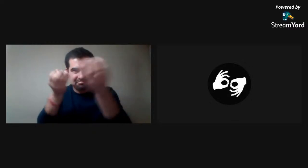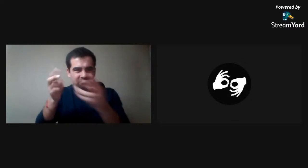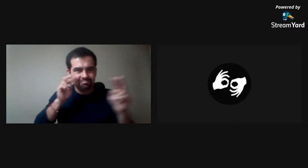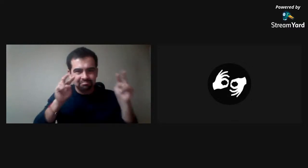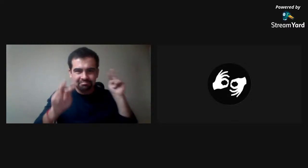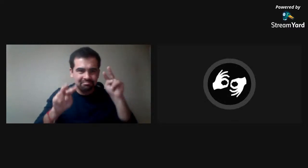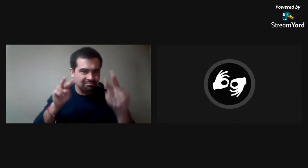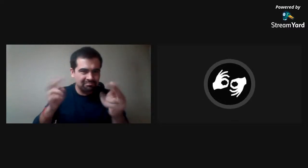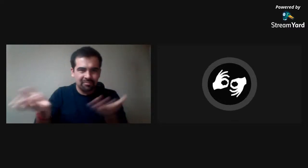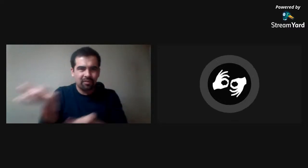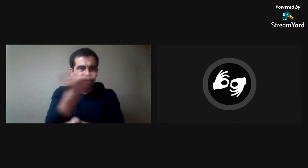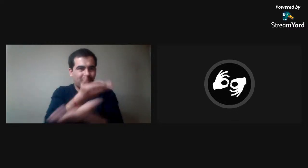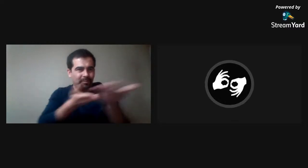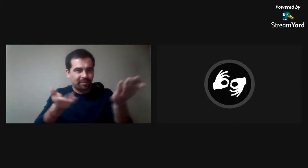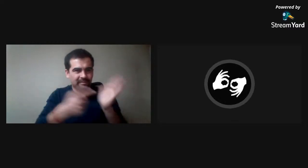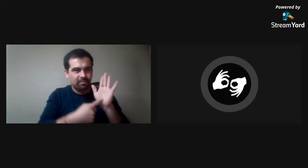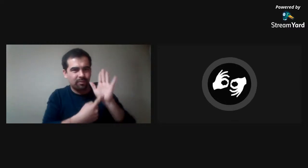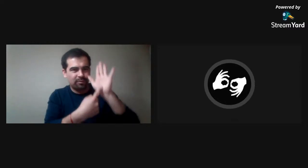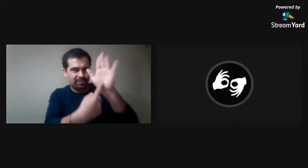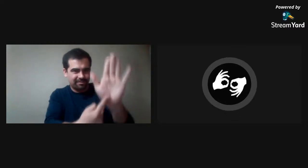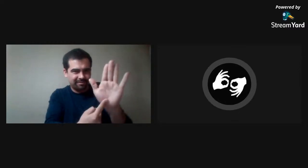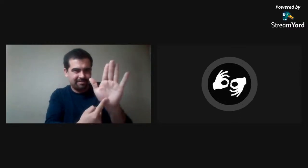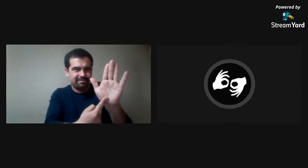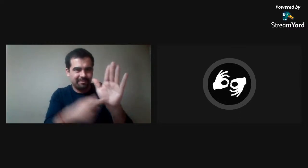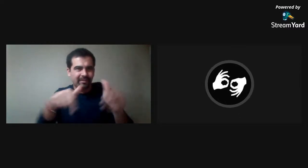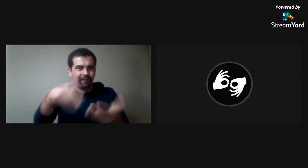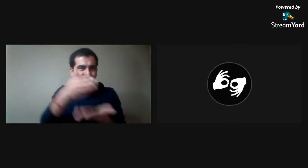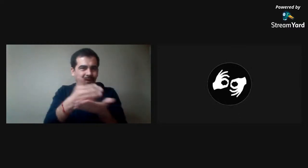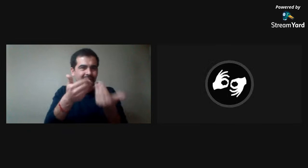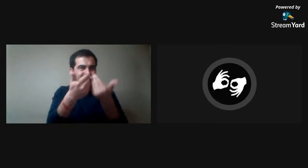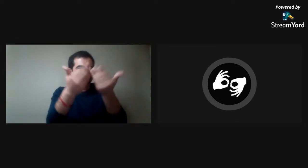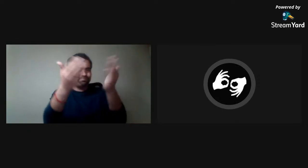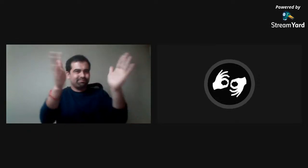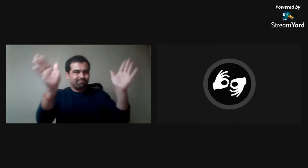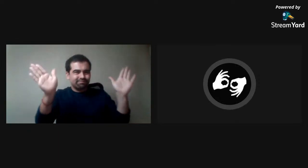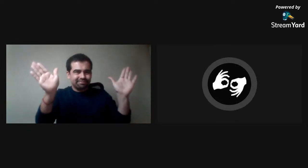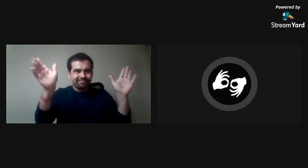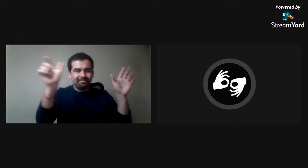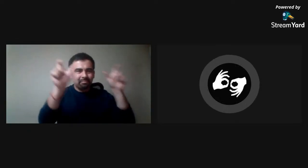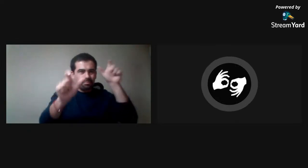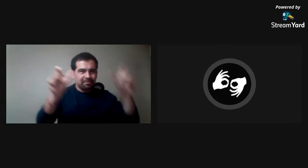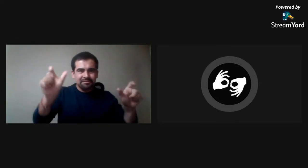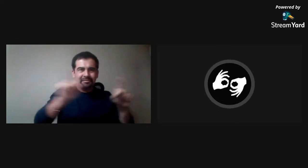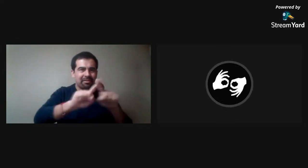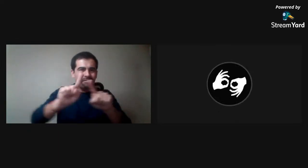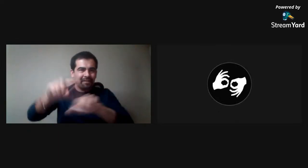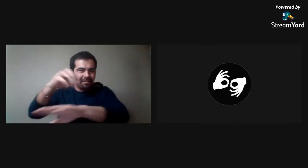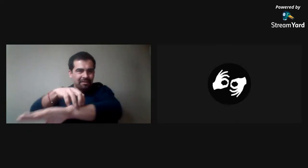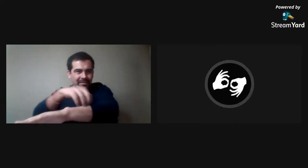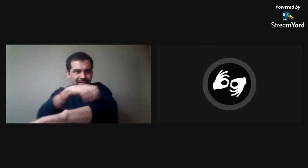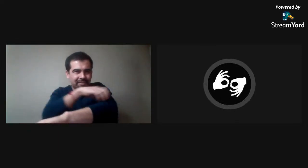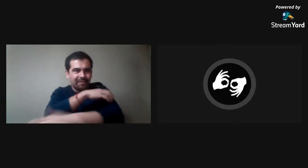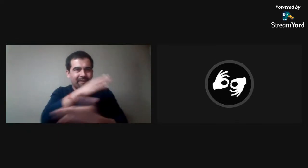Y tenemos como invitados a muchas personas sordas para que puedan ver este tema.